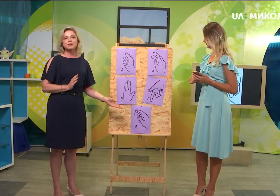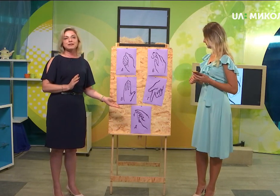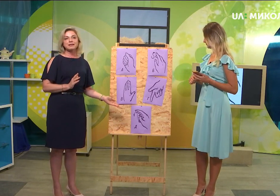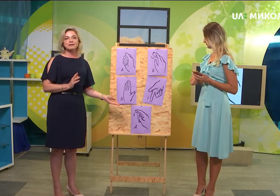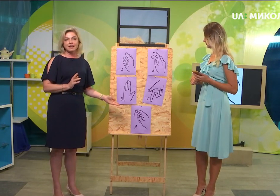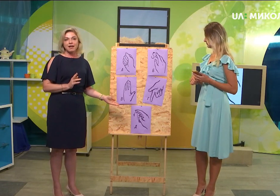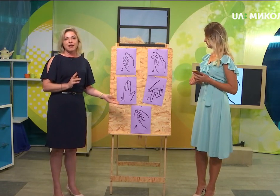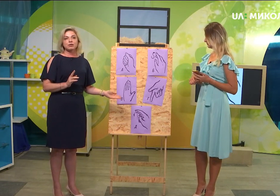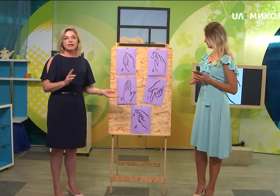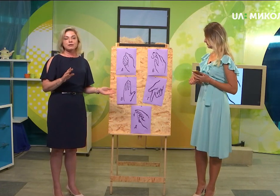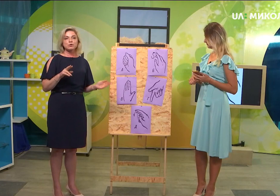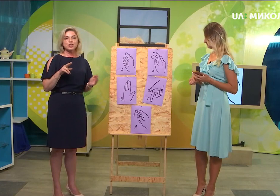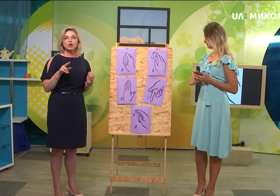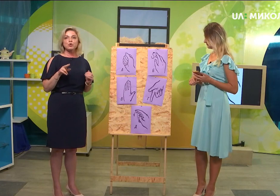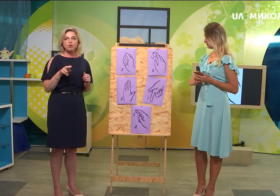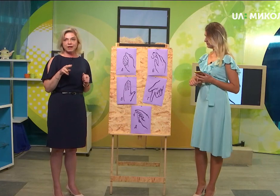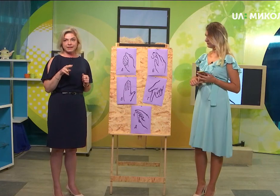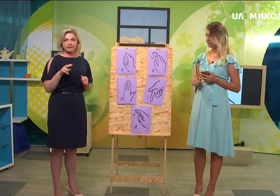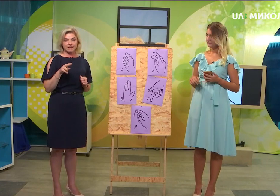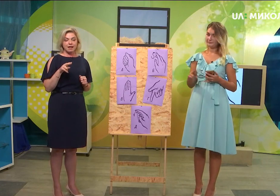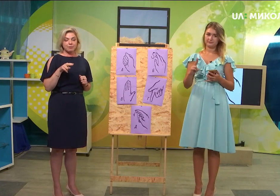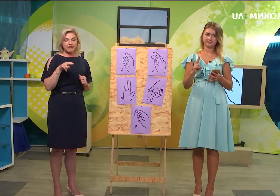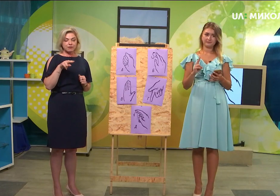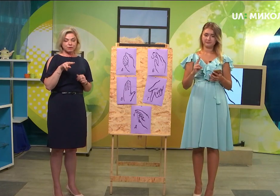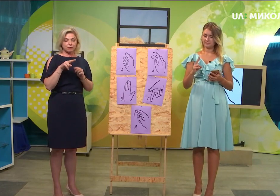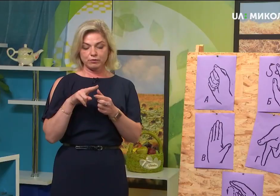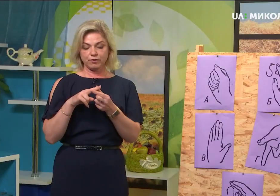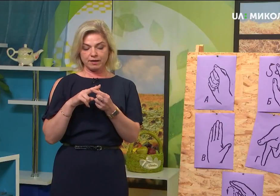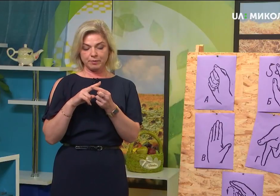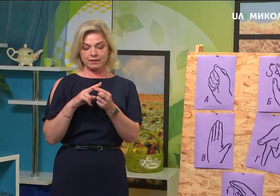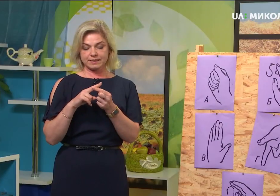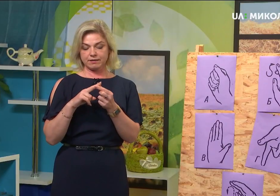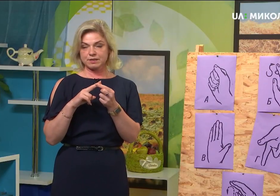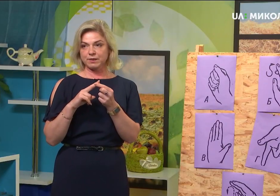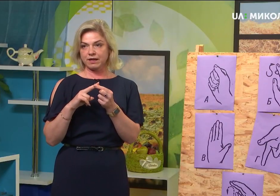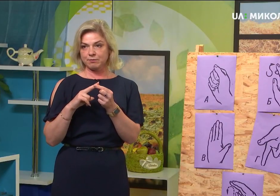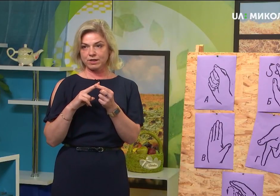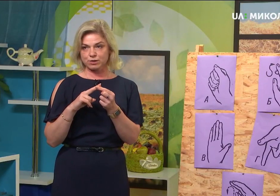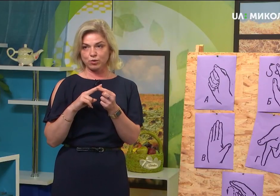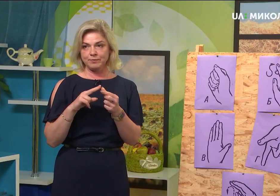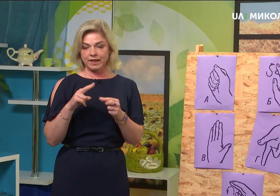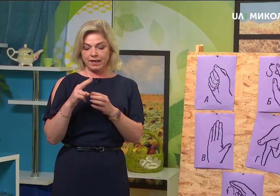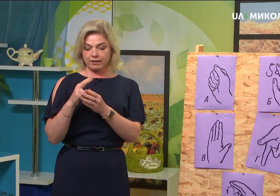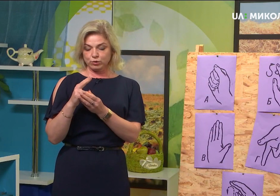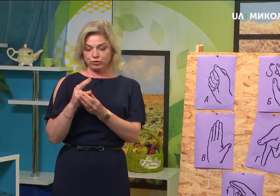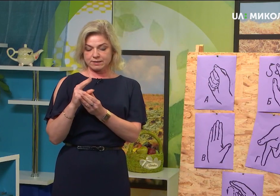літера «Д». Вона трошки рухова літера. Ми два пальці змикаємо разом. Тут у нас